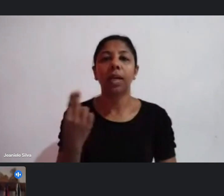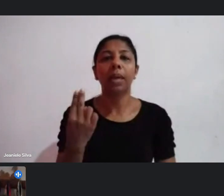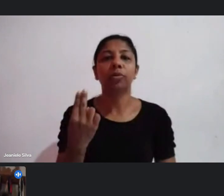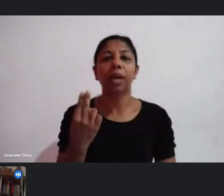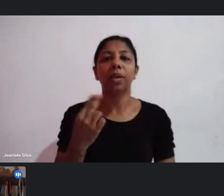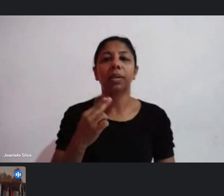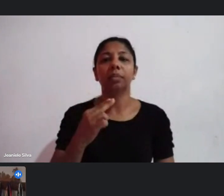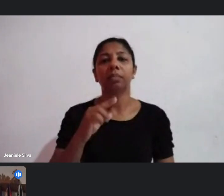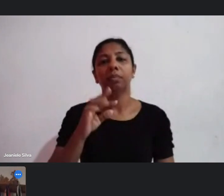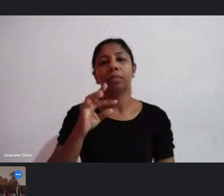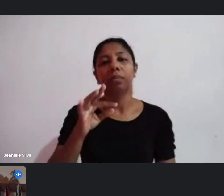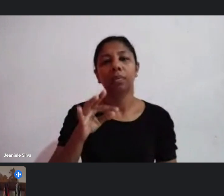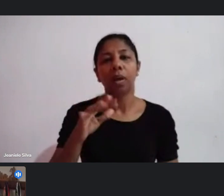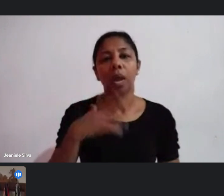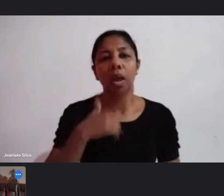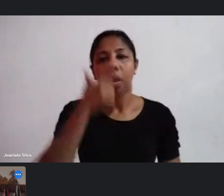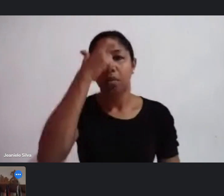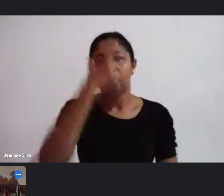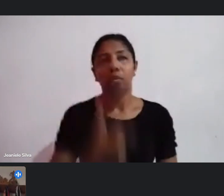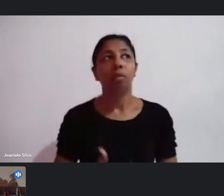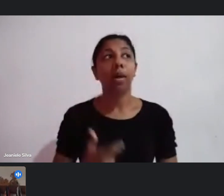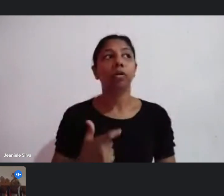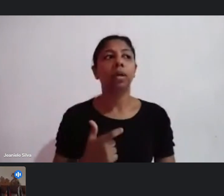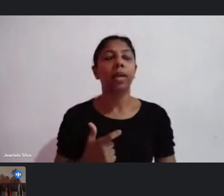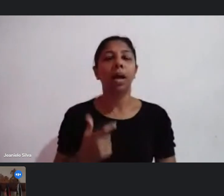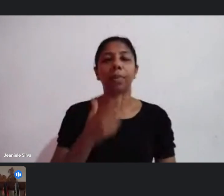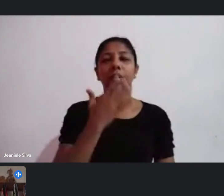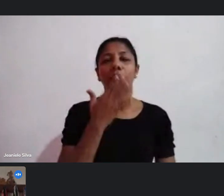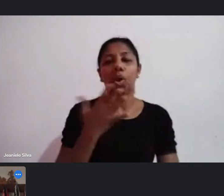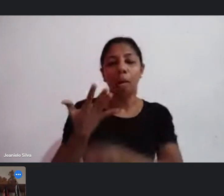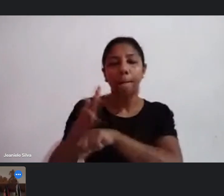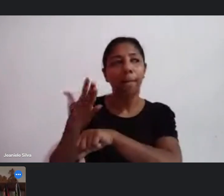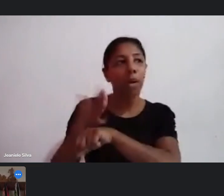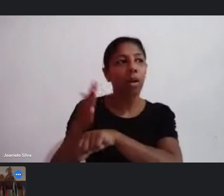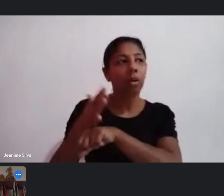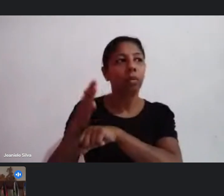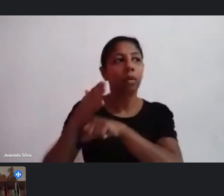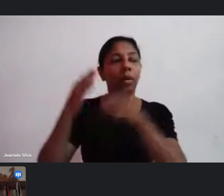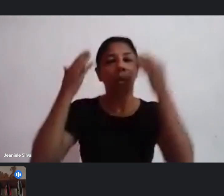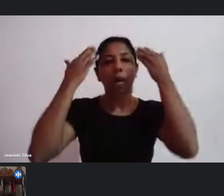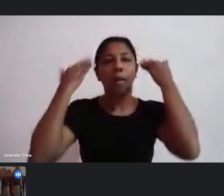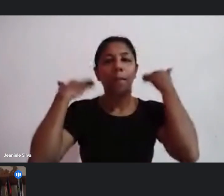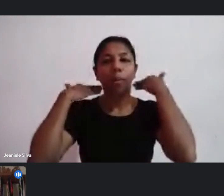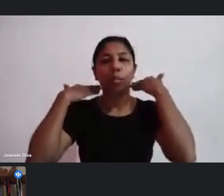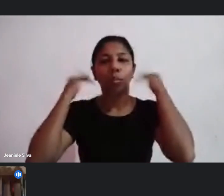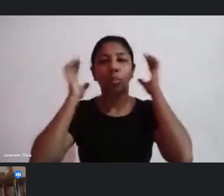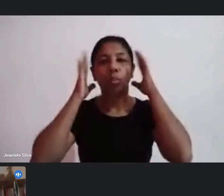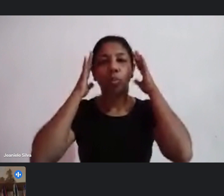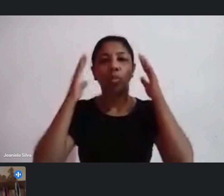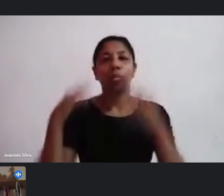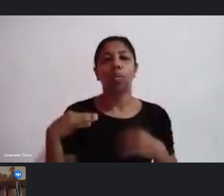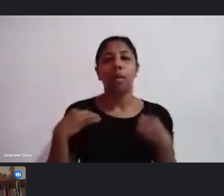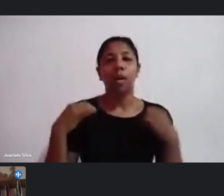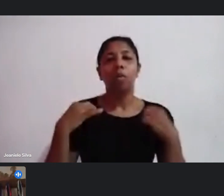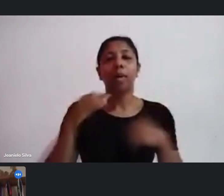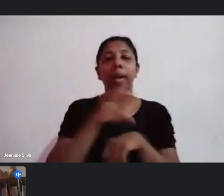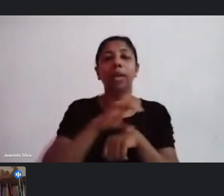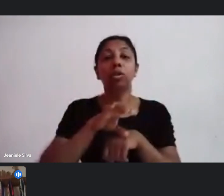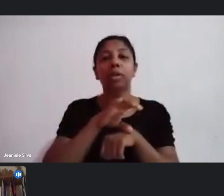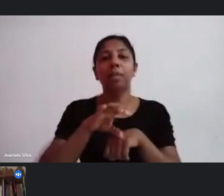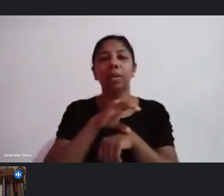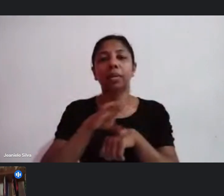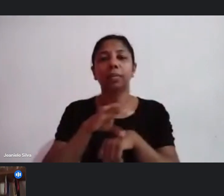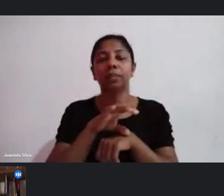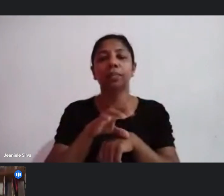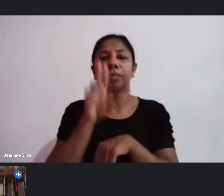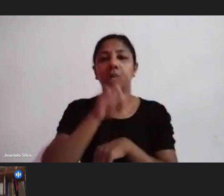sou branco cabelos curtos estou de camisa cinza e atrás de mim tem um